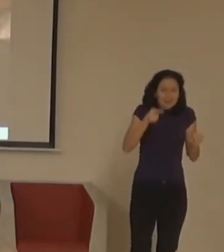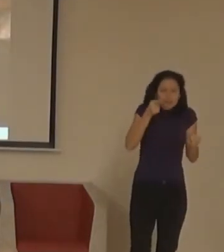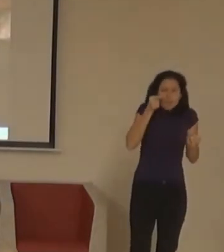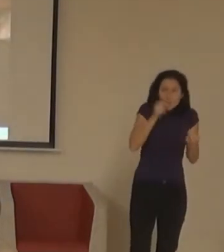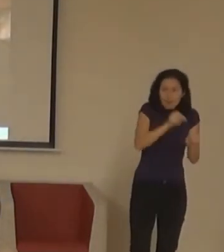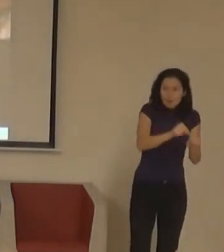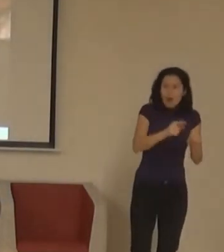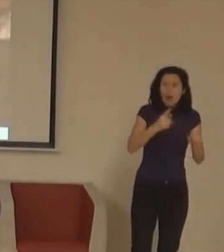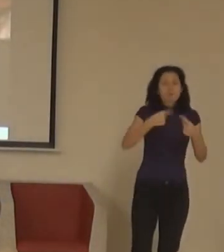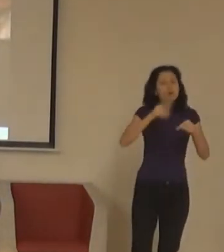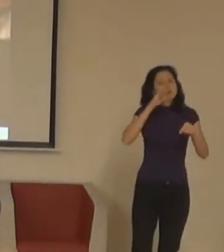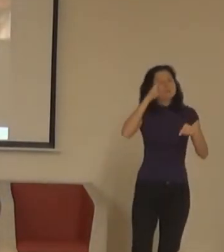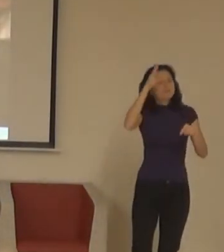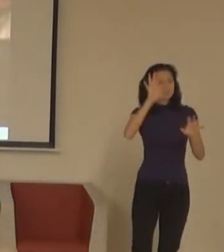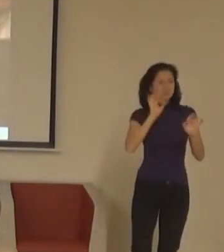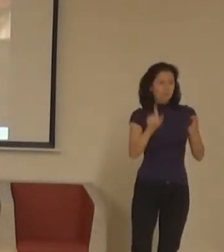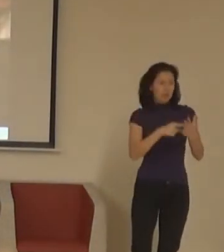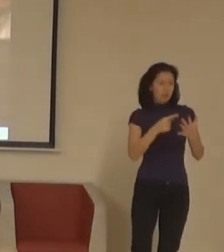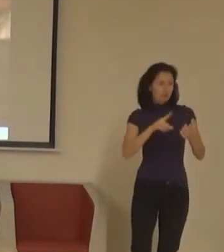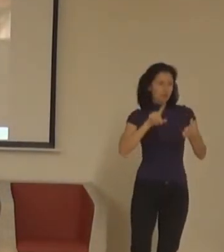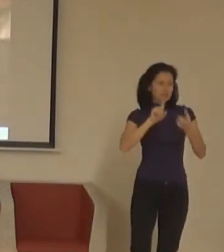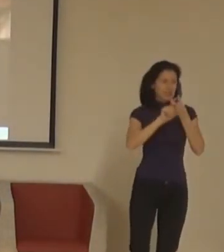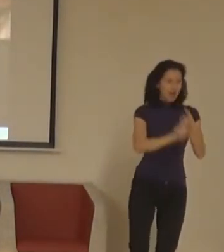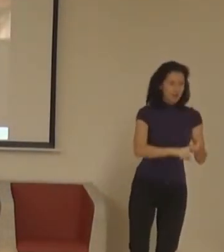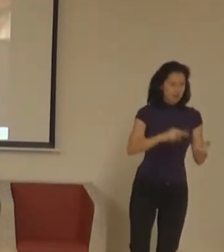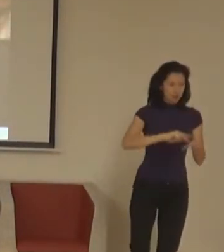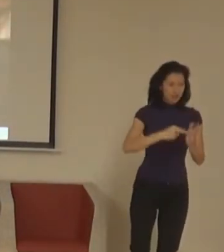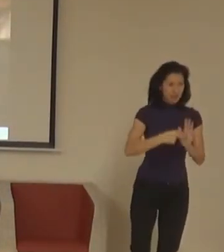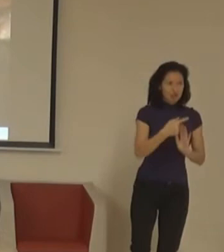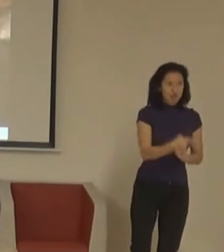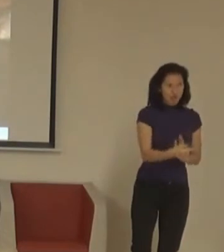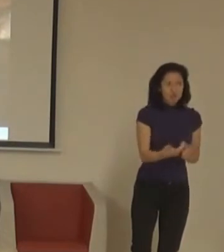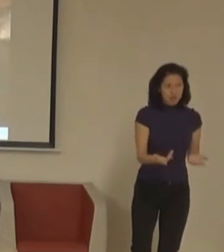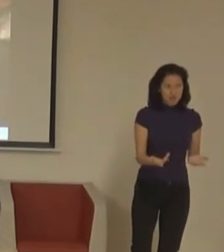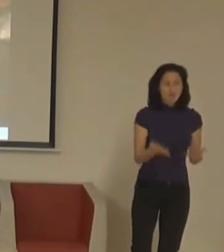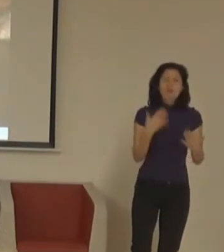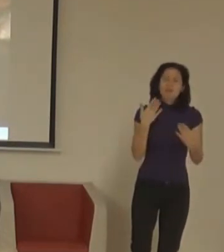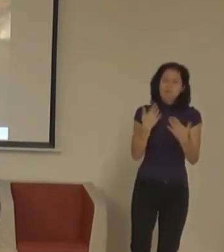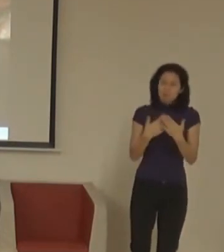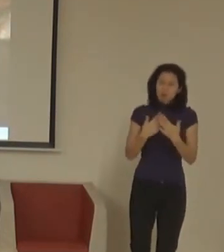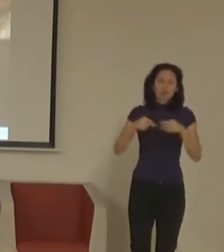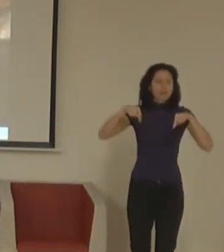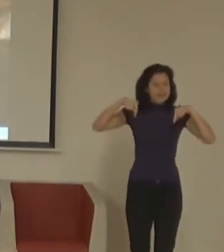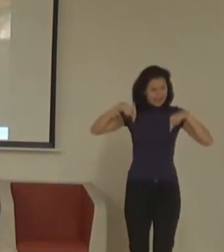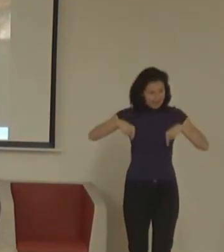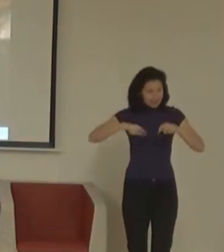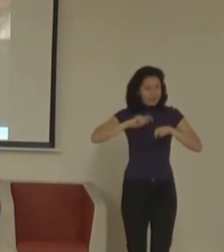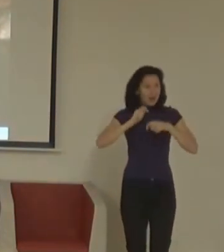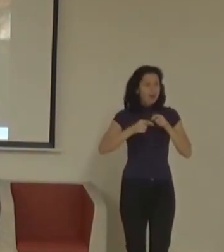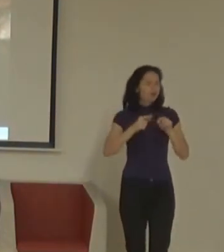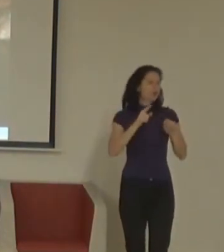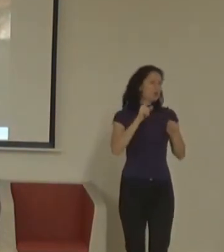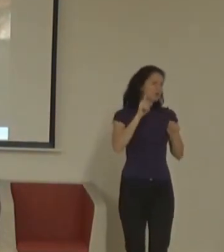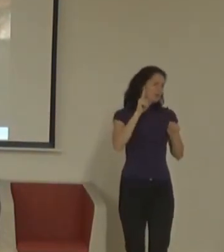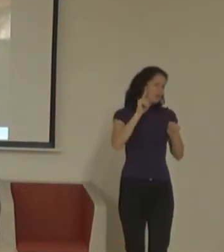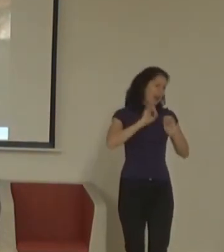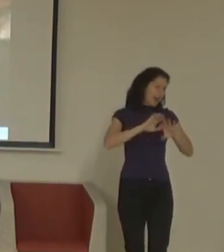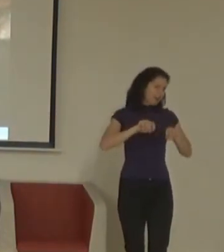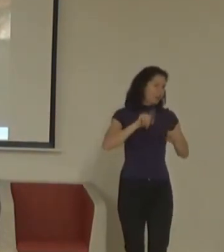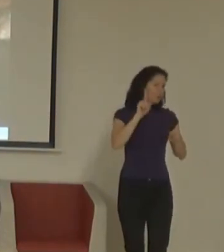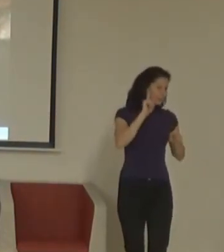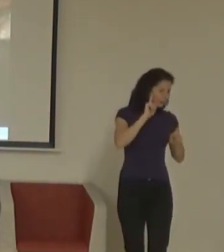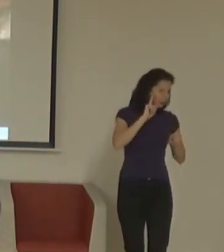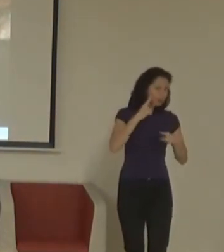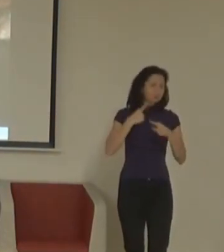nasydávali i workshopy mimojené tady v knihomě Jiříha Mahena, vedený tandemem slyšícího a neslyšícího lektora, ve znakovém i